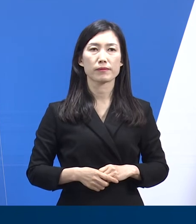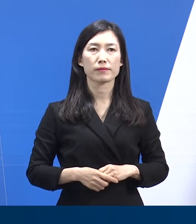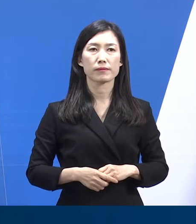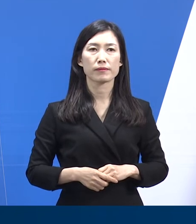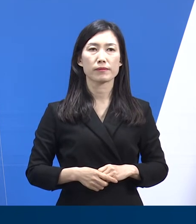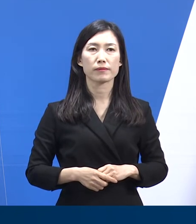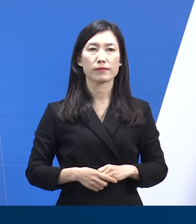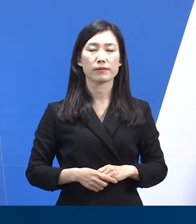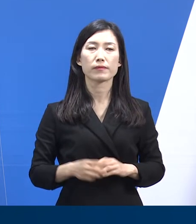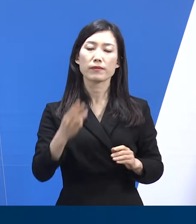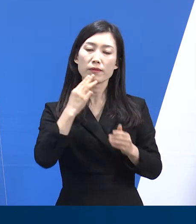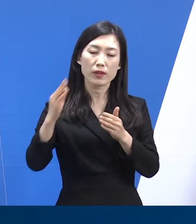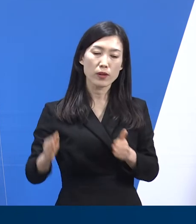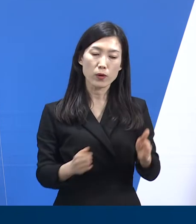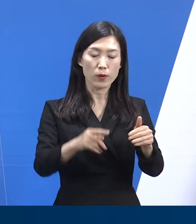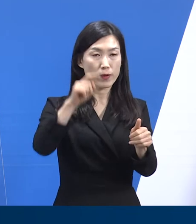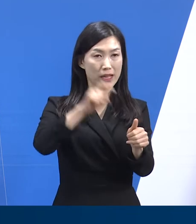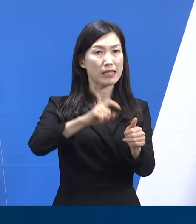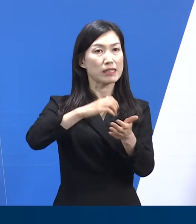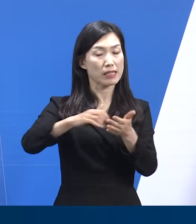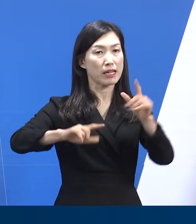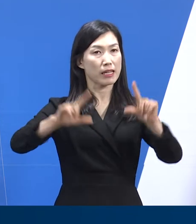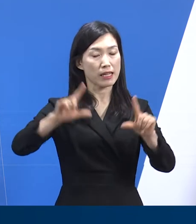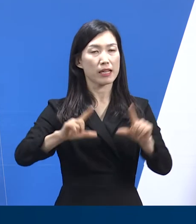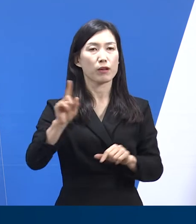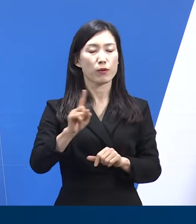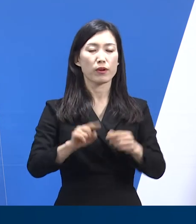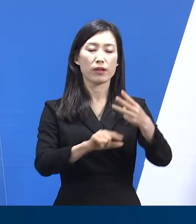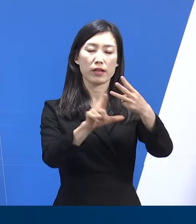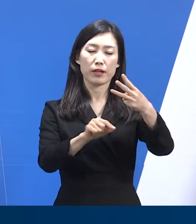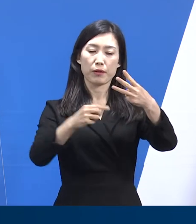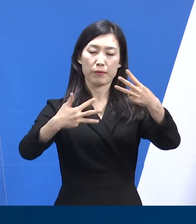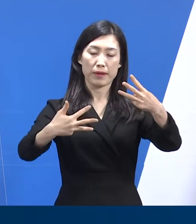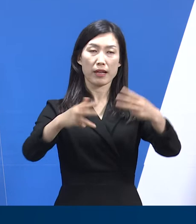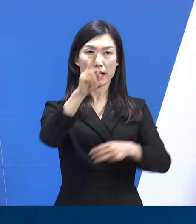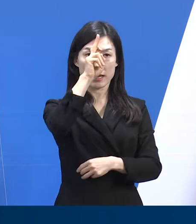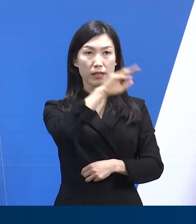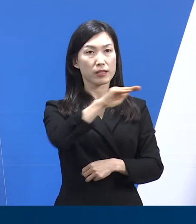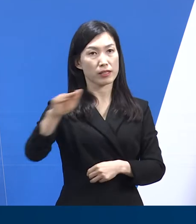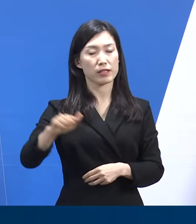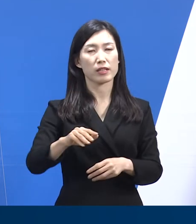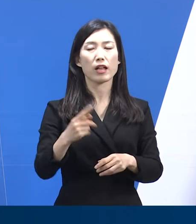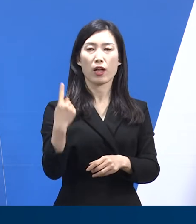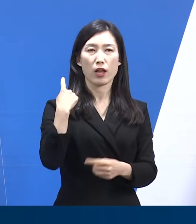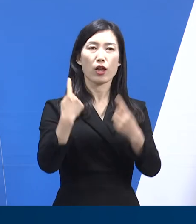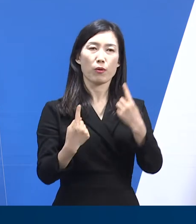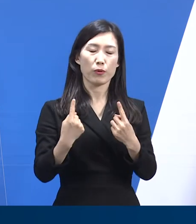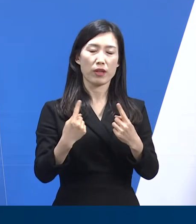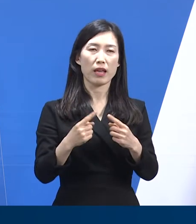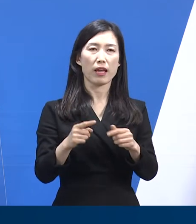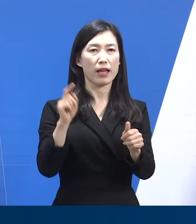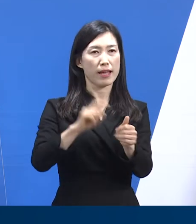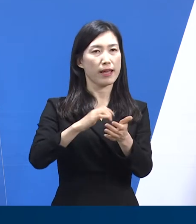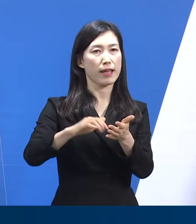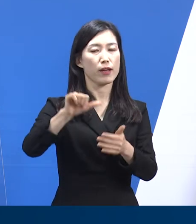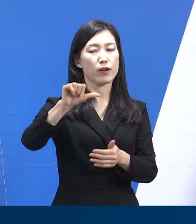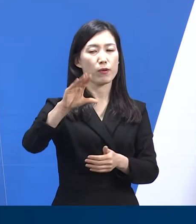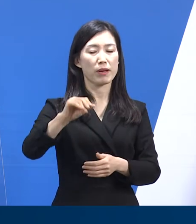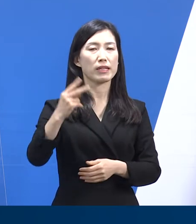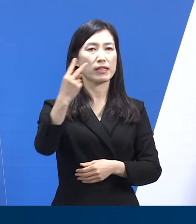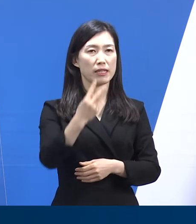다음은 경기도 확진자 발생 현황입니다. 4월 8일 0시 기준 경기도 확진자 수는 전일 오전 0시 대비 52